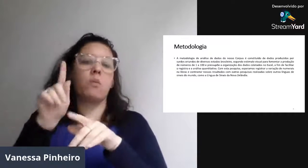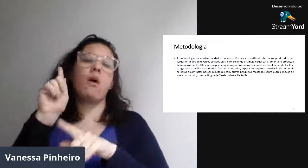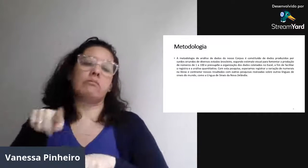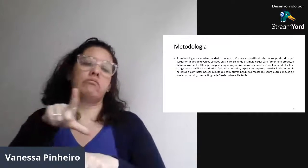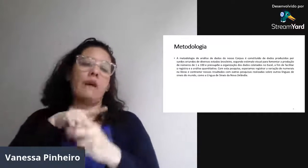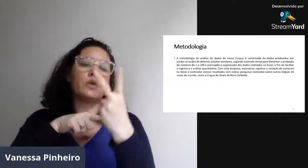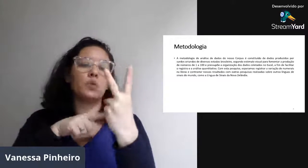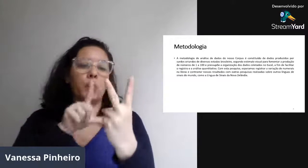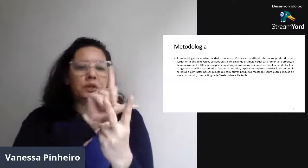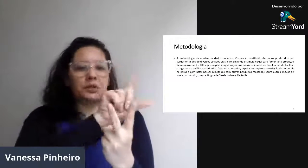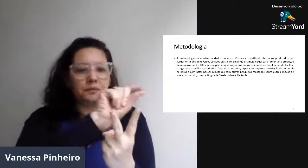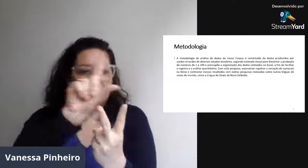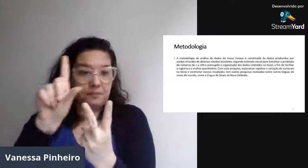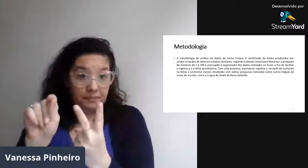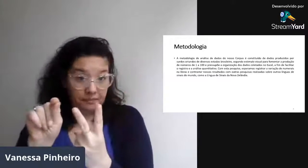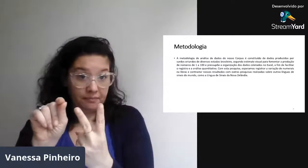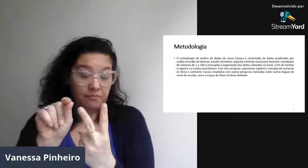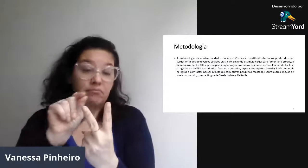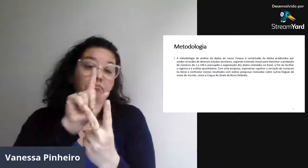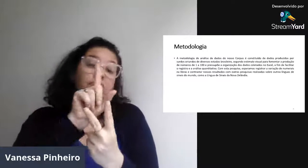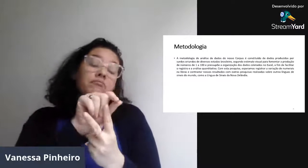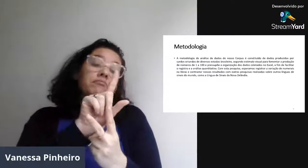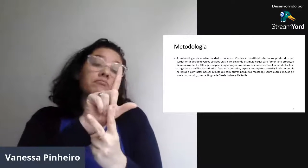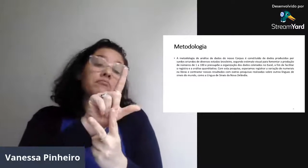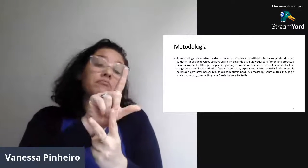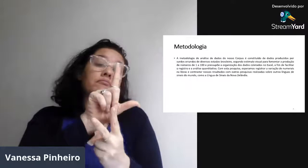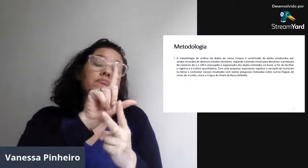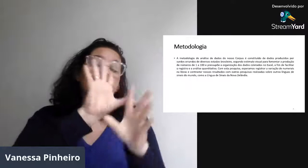trabalho final, teve dois tipos.